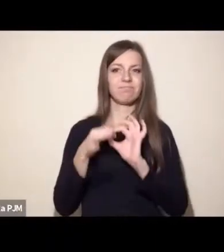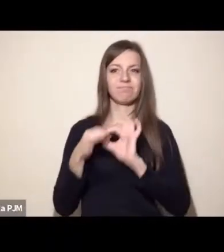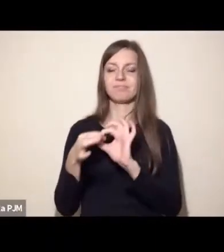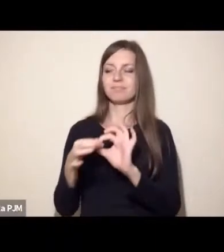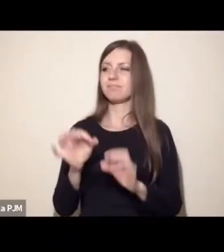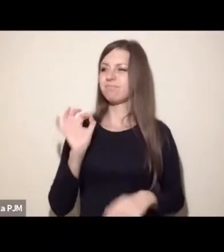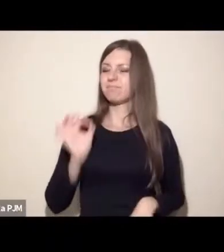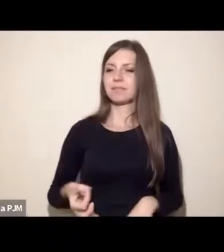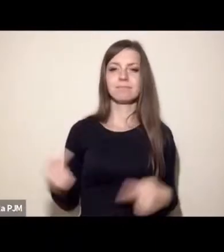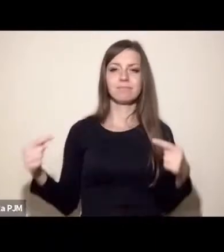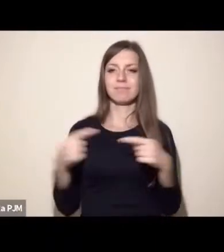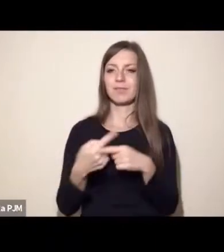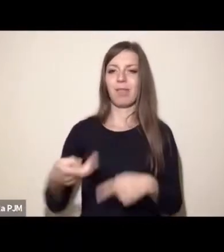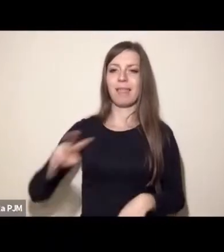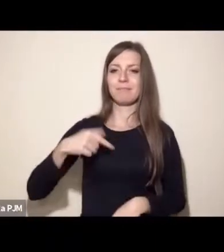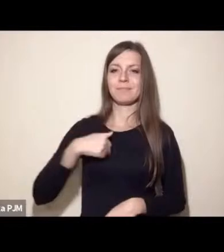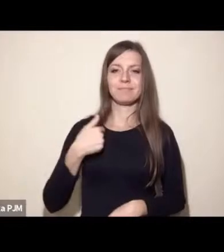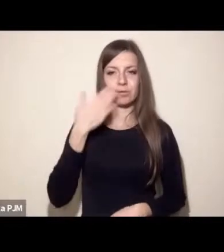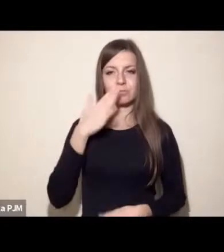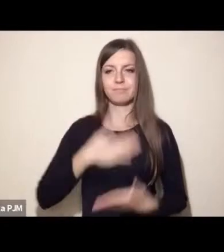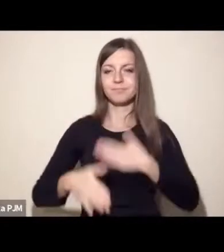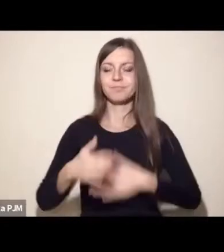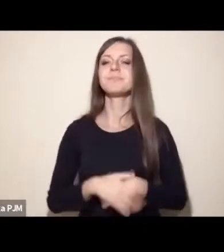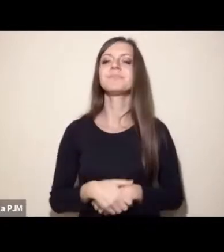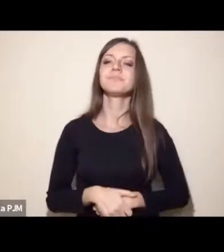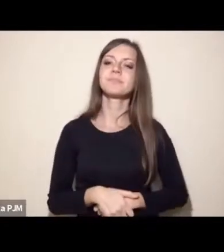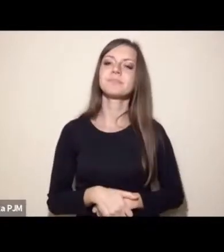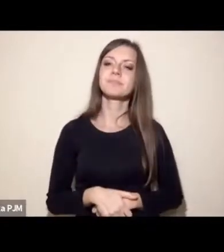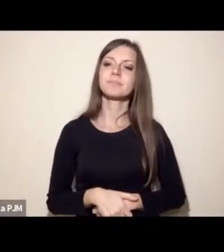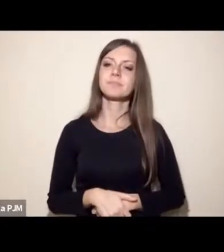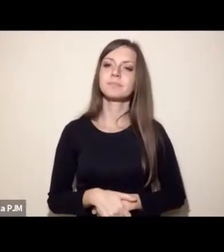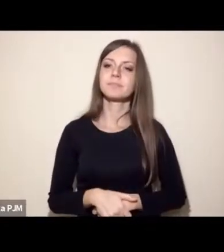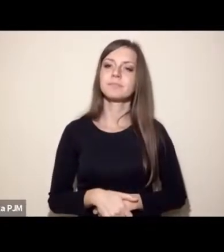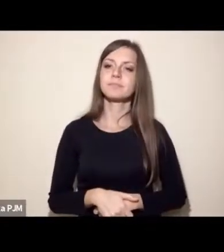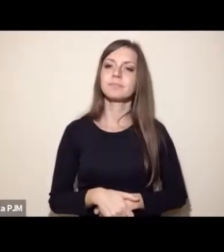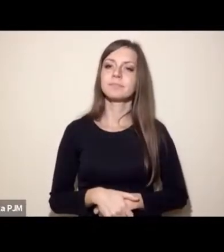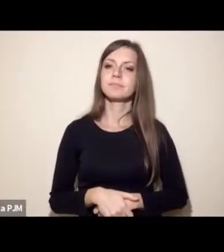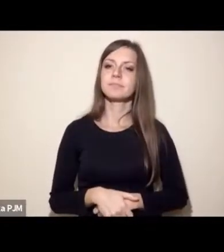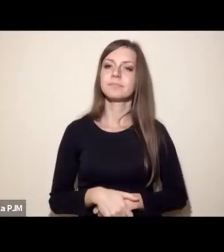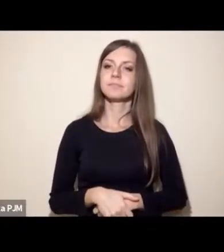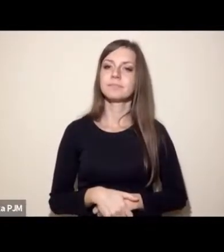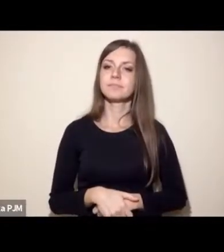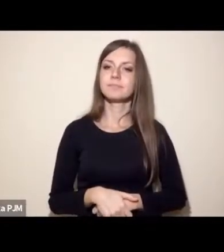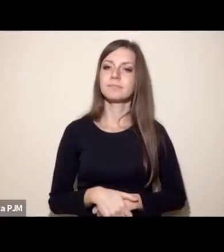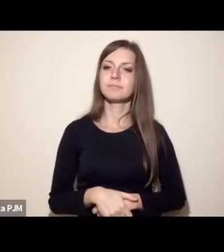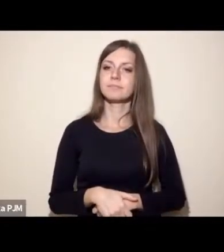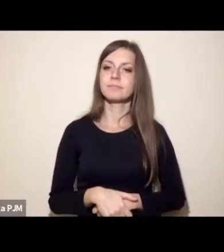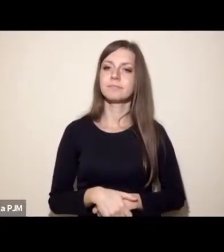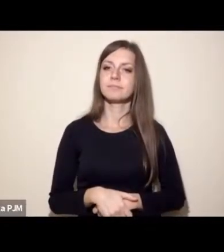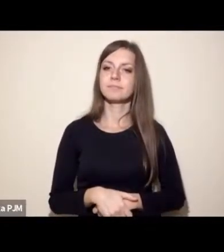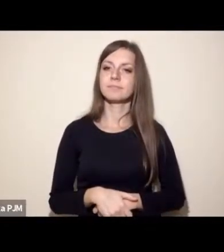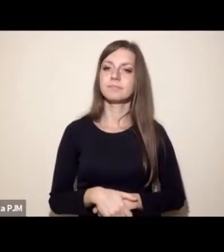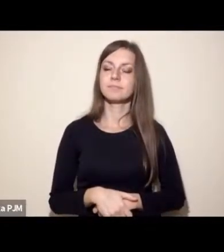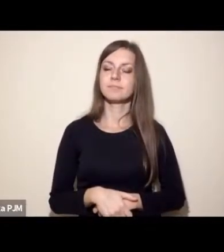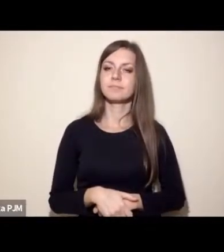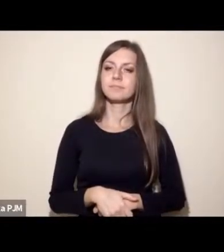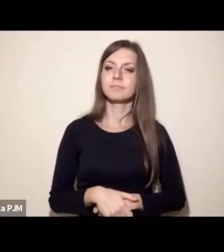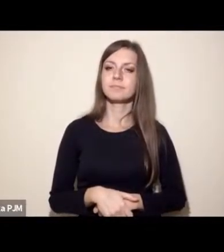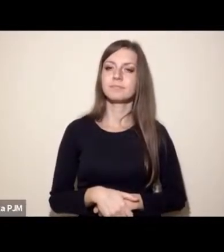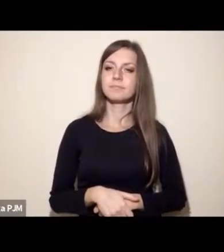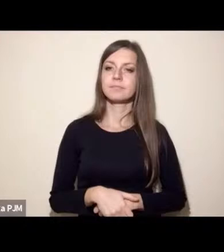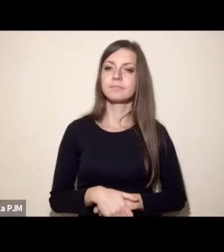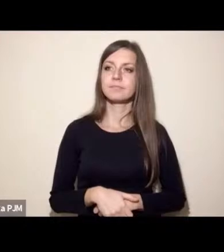zgodne. Ale zanim zacznę mówić o tej dychotomii, która jest faktycznie fałszywa, również w tym sensie